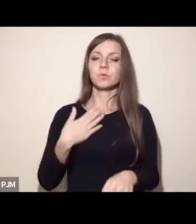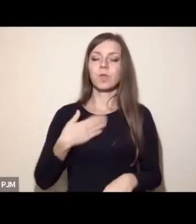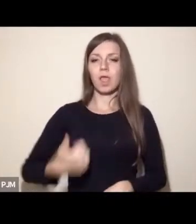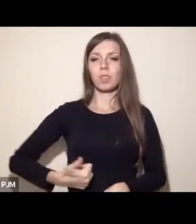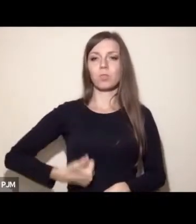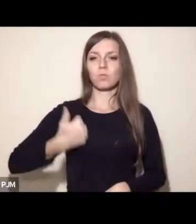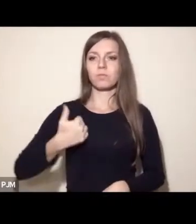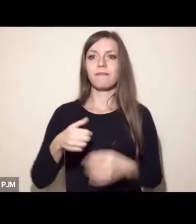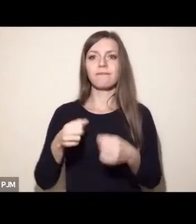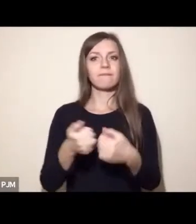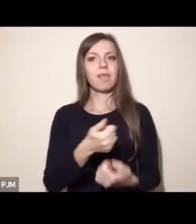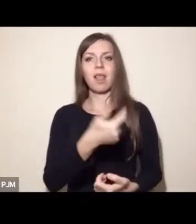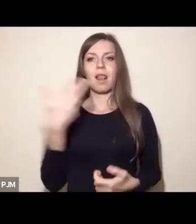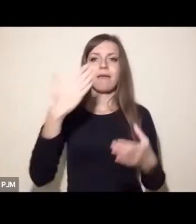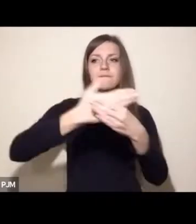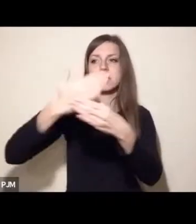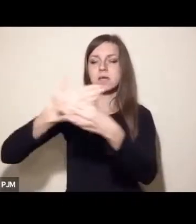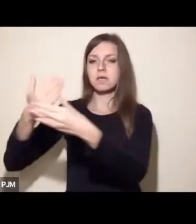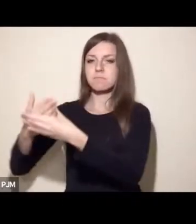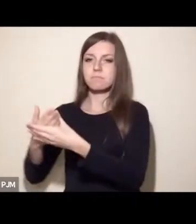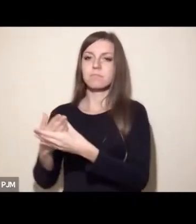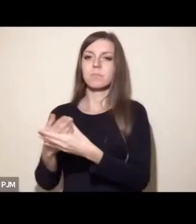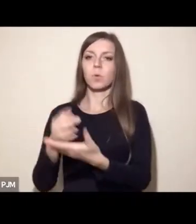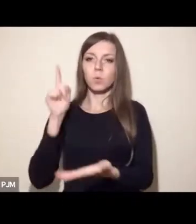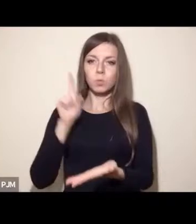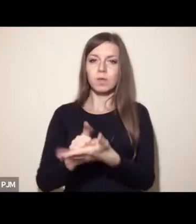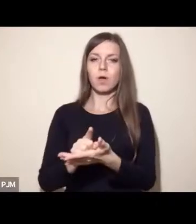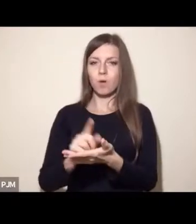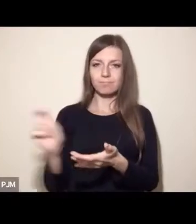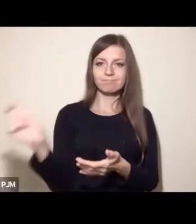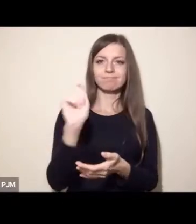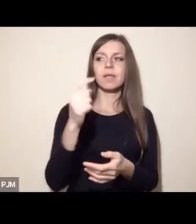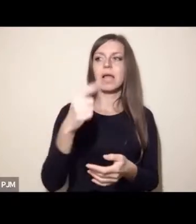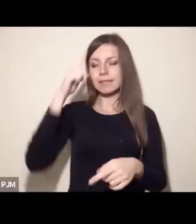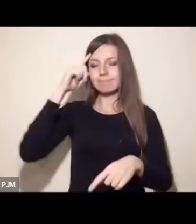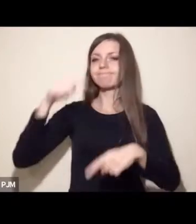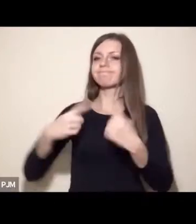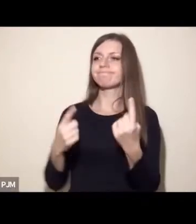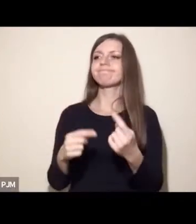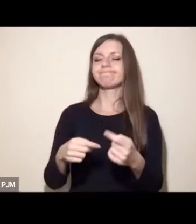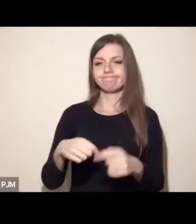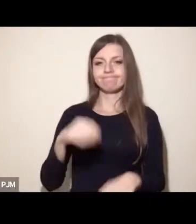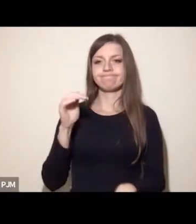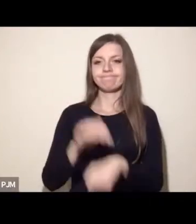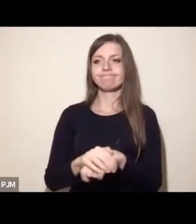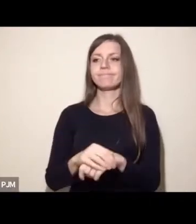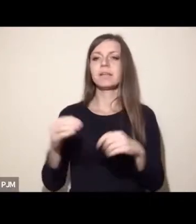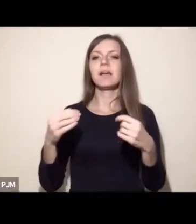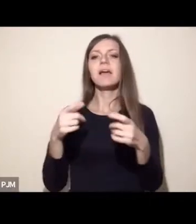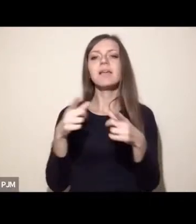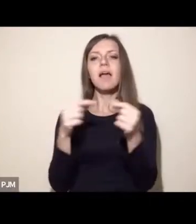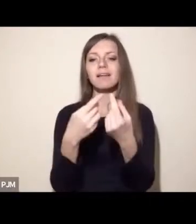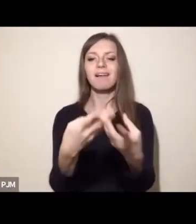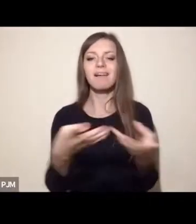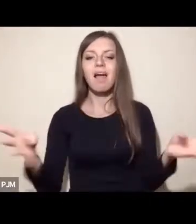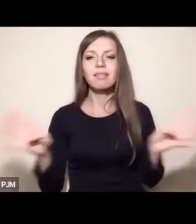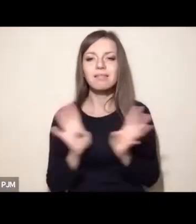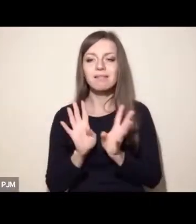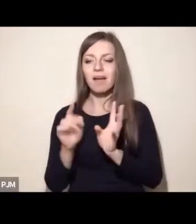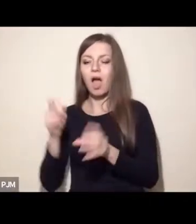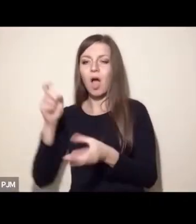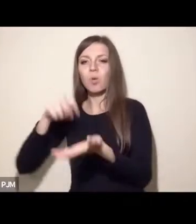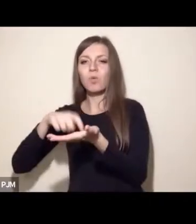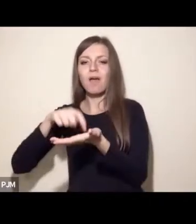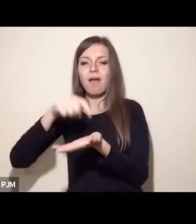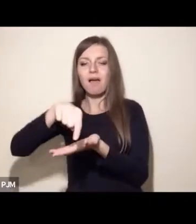dziesiątek firm przekonanych i przeze mnie, i przez osoby, z którymi pracowałam właśnie do rezygnacji z jaj klatkowych, bo nie